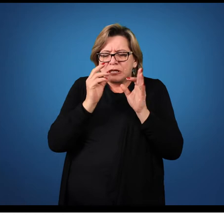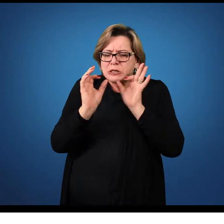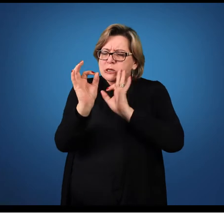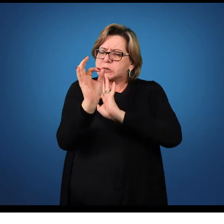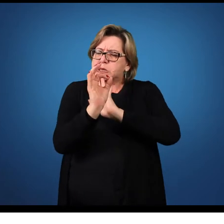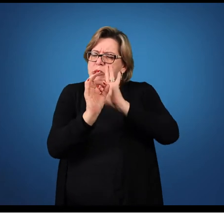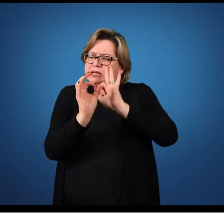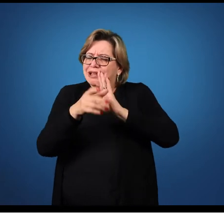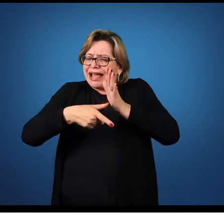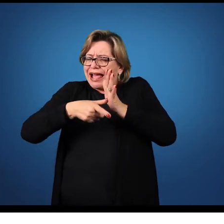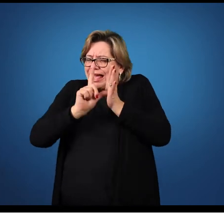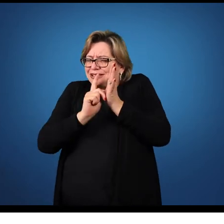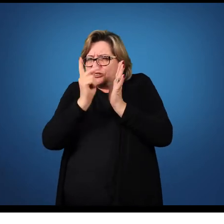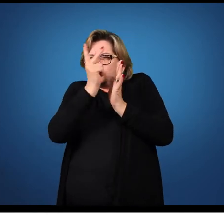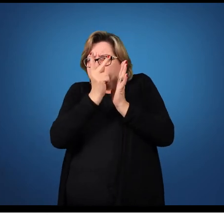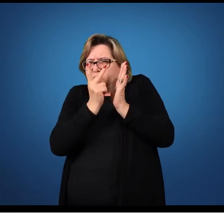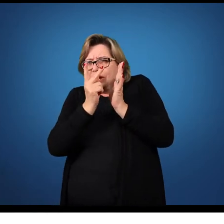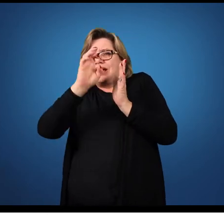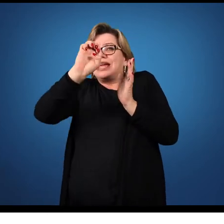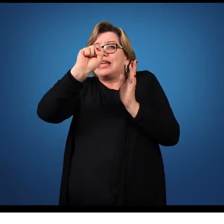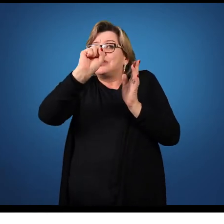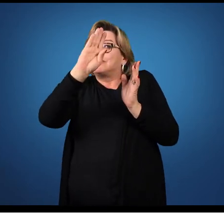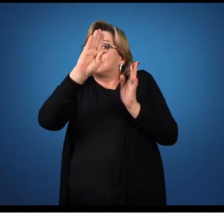desenhadas anteriormente ou não?